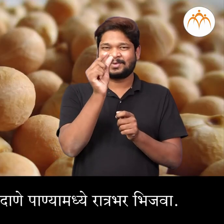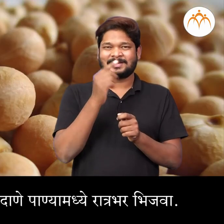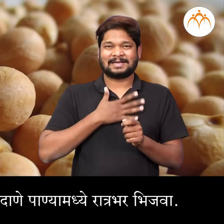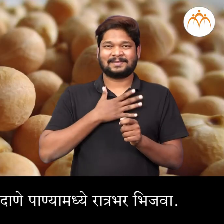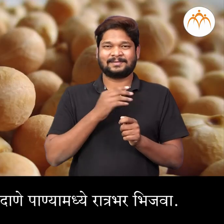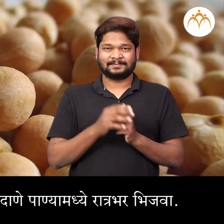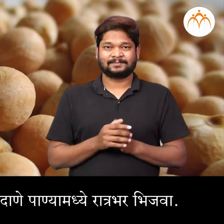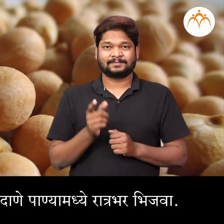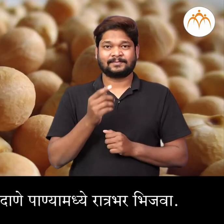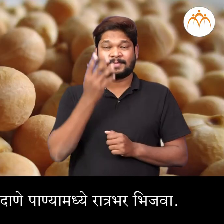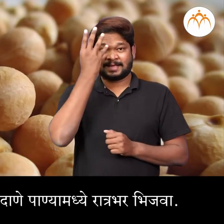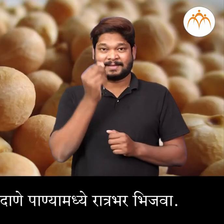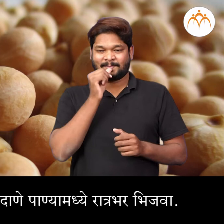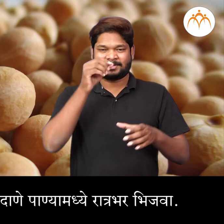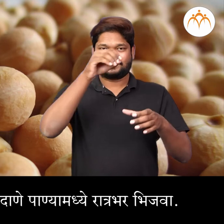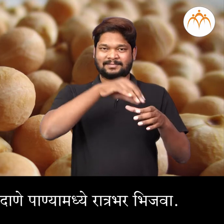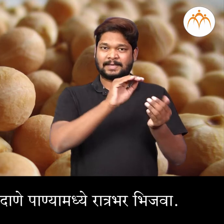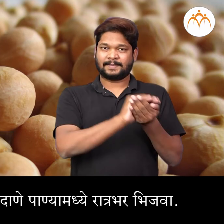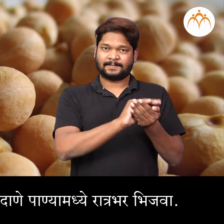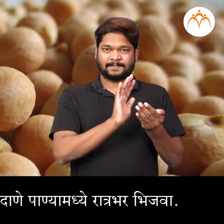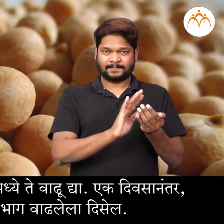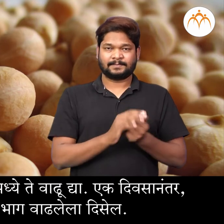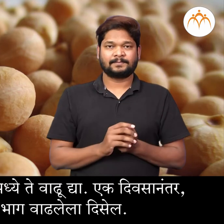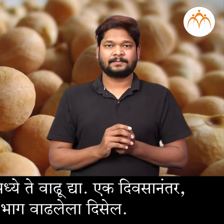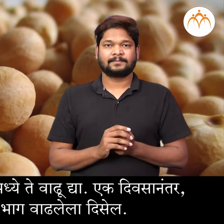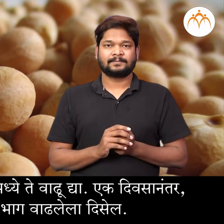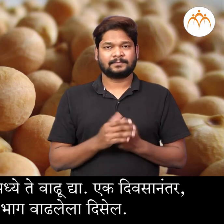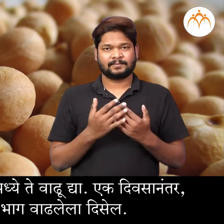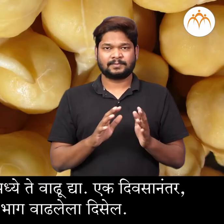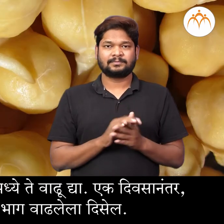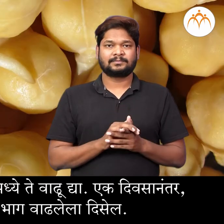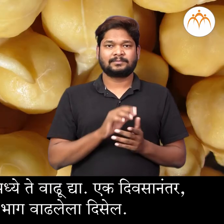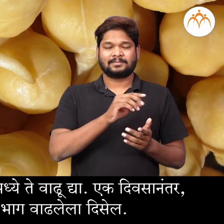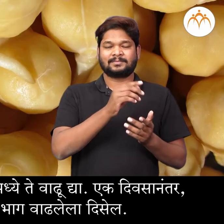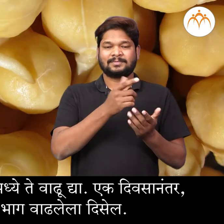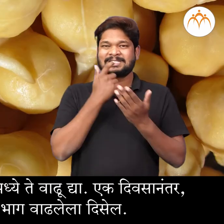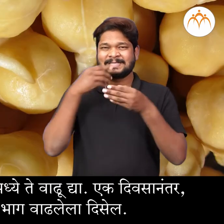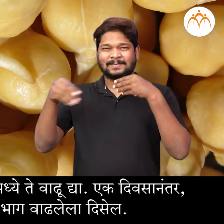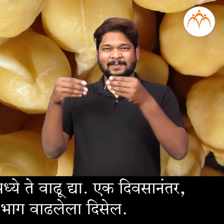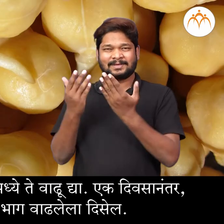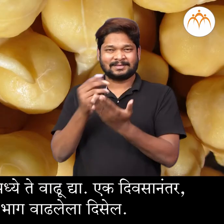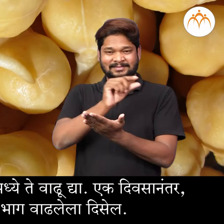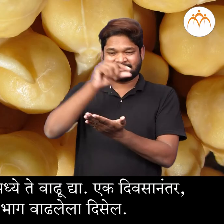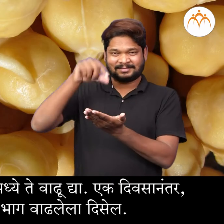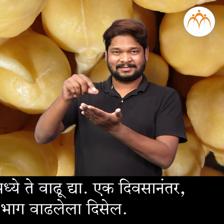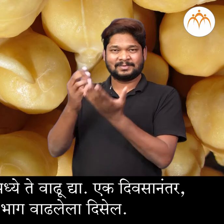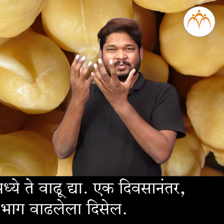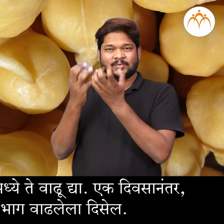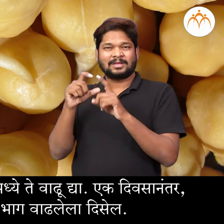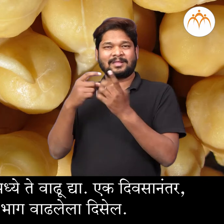दाने पाणया मदे रात्र भर बिजवा। त्या नंतर ओल्या टीप कागदा मदे ते वाडू दिया। एक दिवसान अंतर